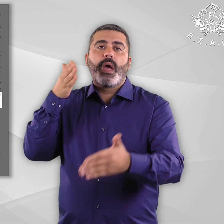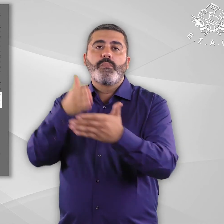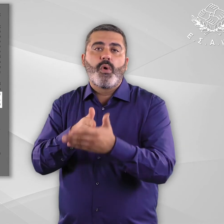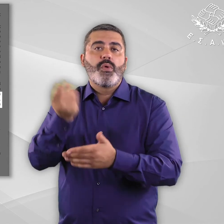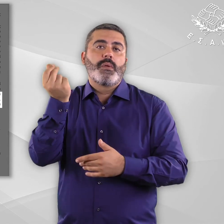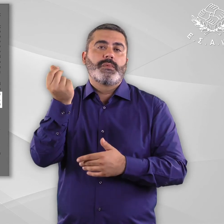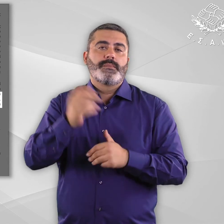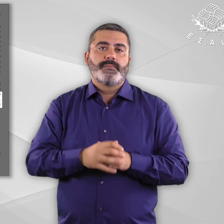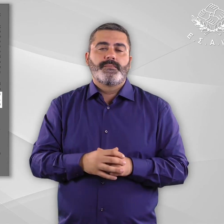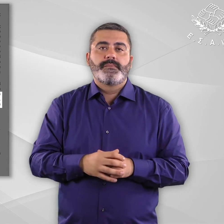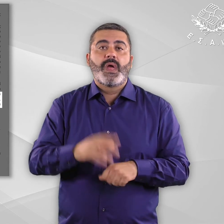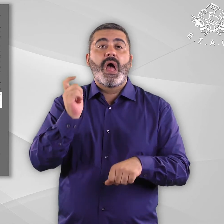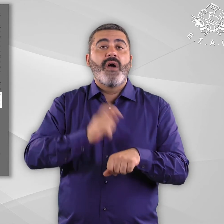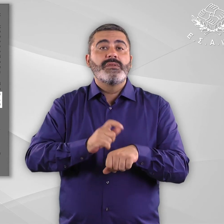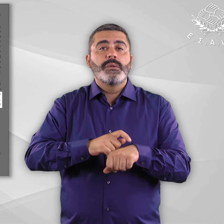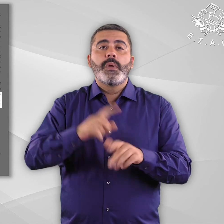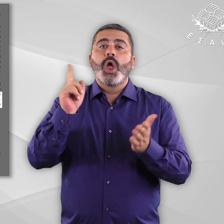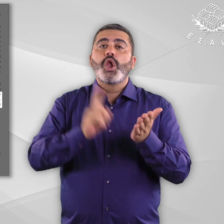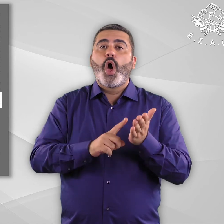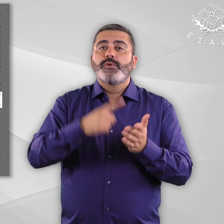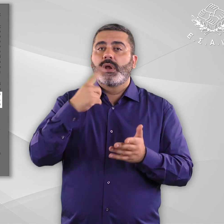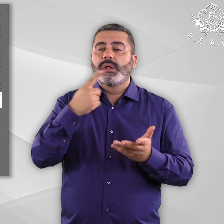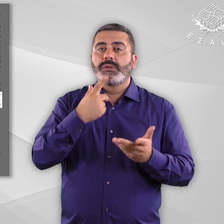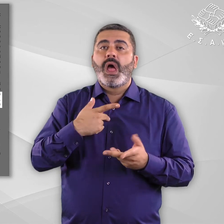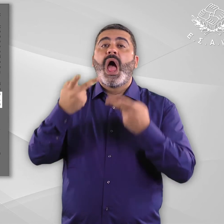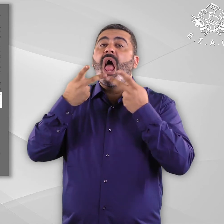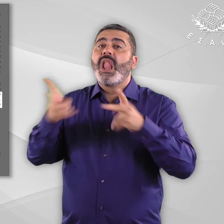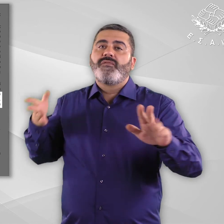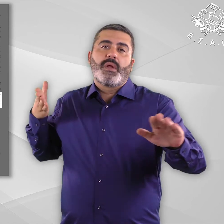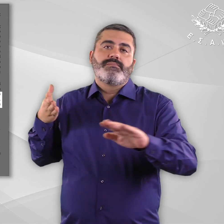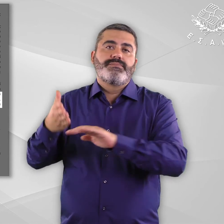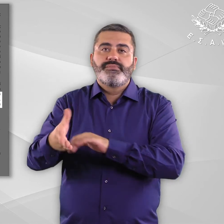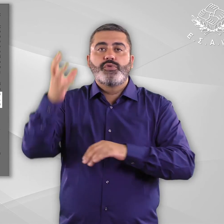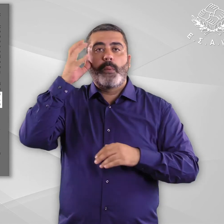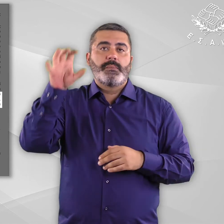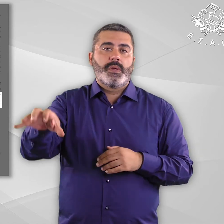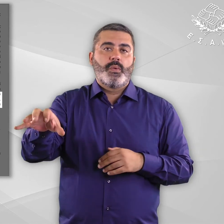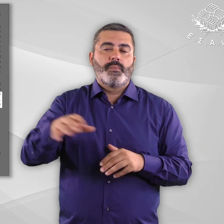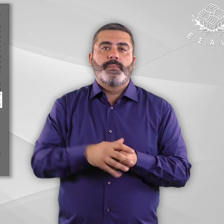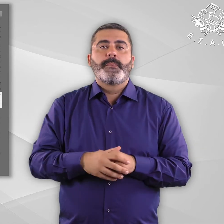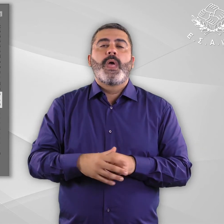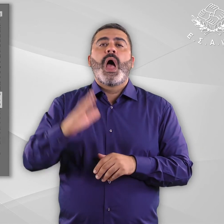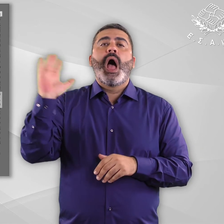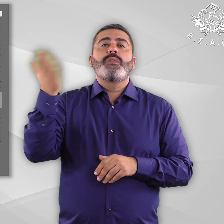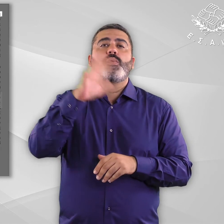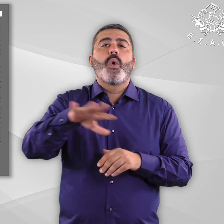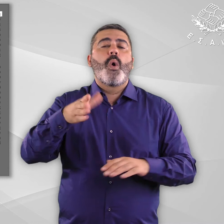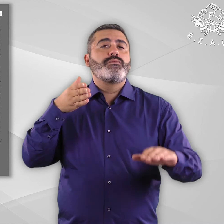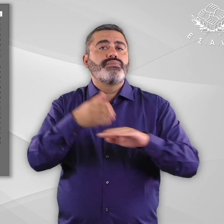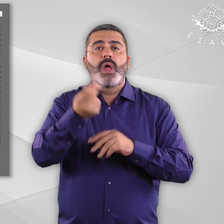πλαίσιο, το δικαίωμα ελεύθερης εισόδου σε μνημεία, οργανωμένους αρχαιολογικούς χώρους, ιστορικούς τόπους και μουσεία παρένθεση